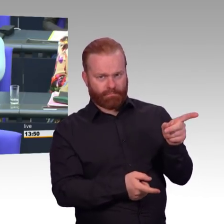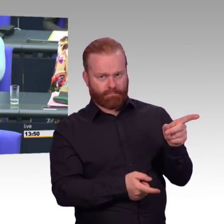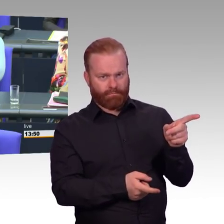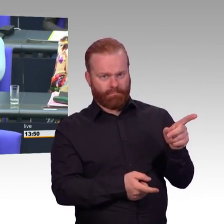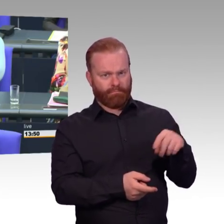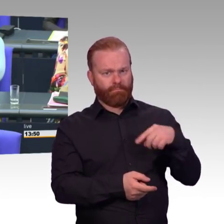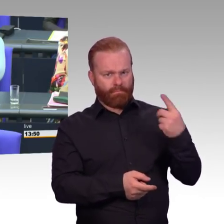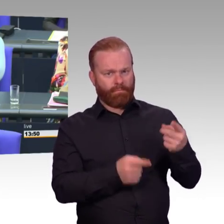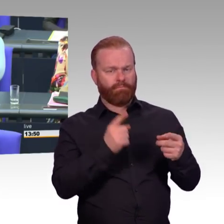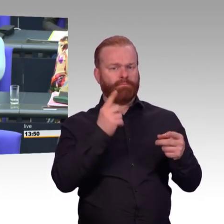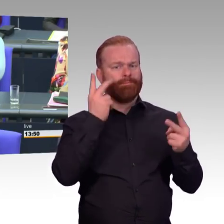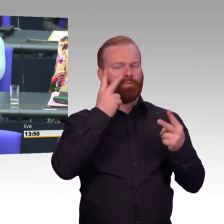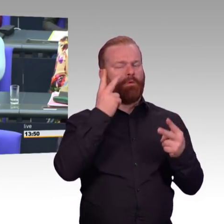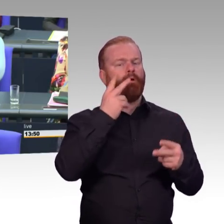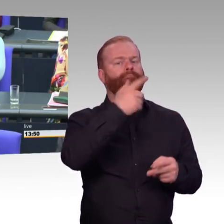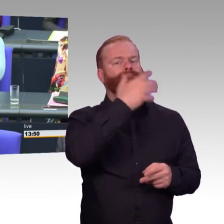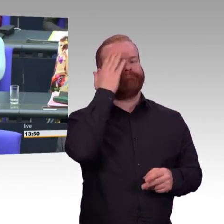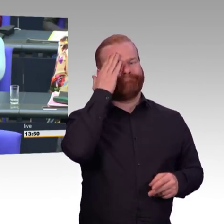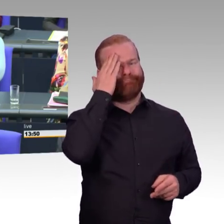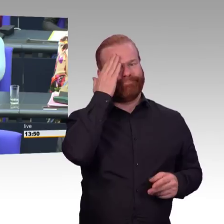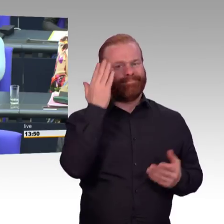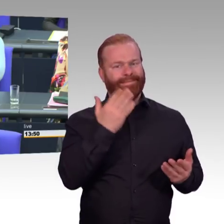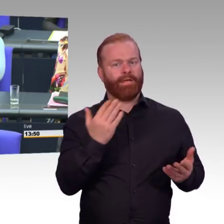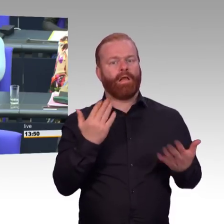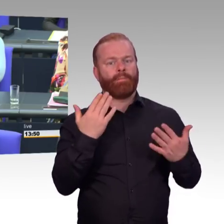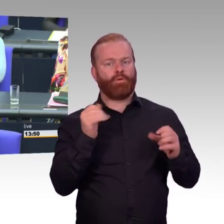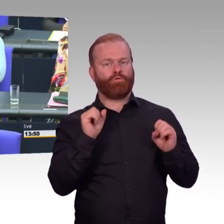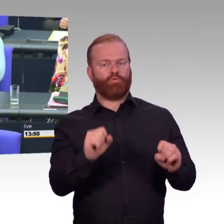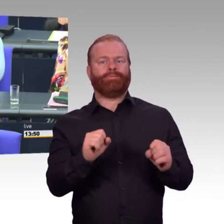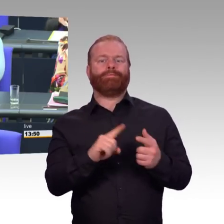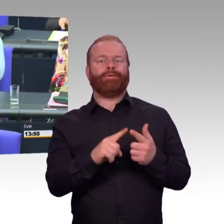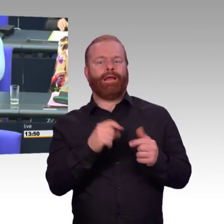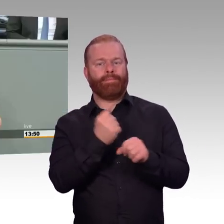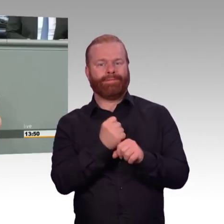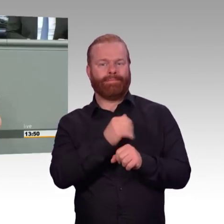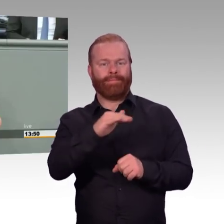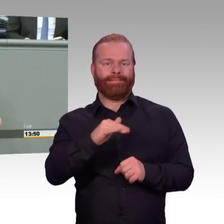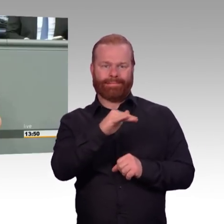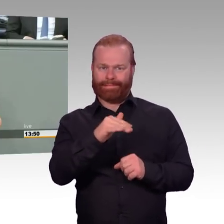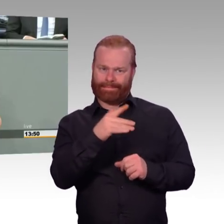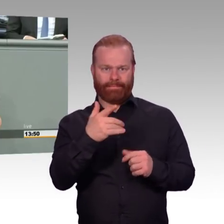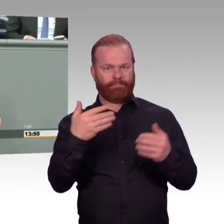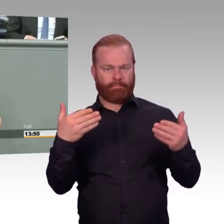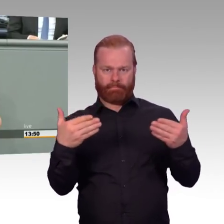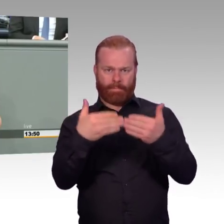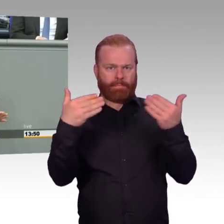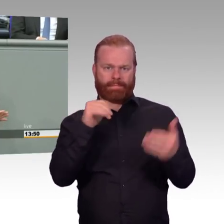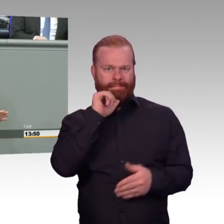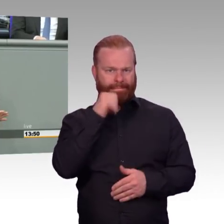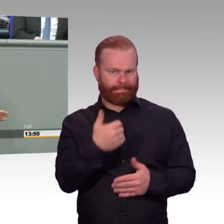nicht gegeneinander ausgespielt werden sollten. Wie stehen Sie dazu? Das ist ja, das ist ja, also das war zwar jetzt